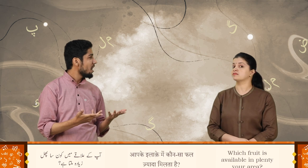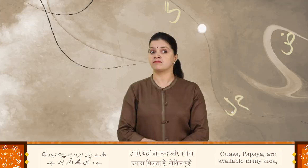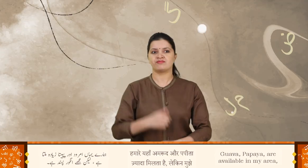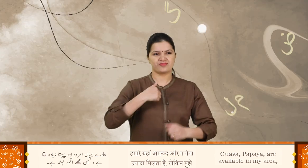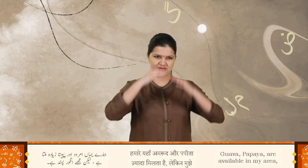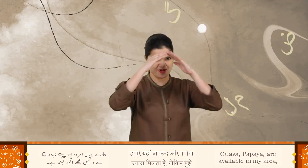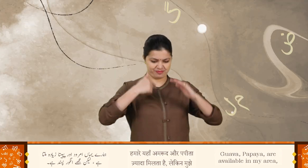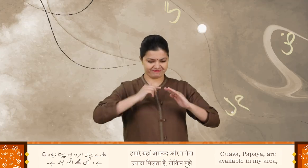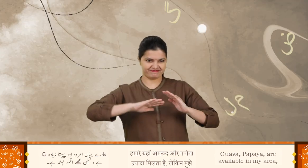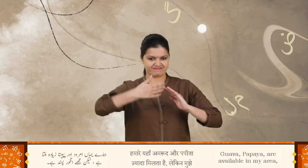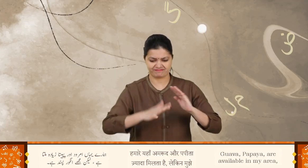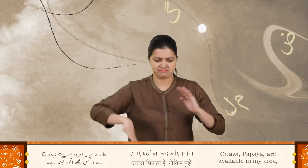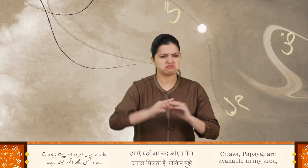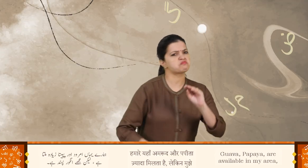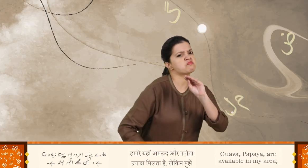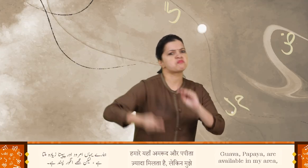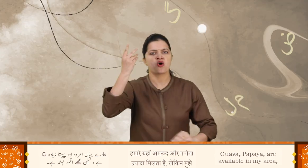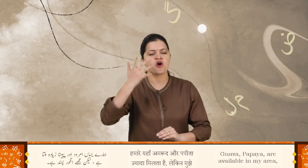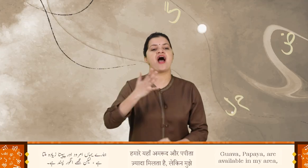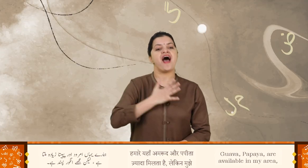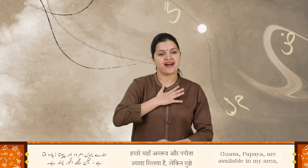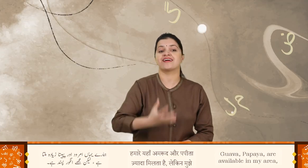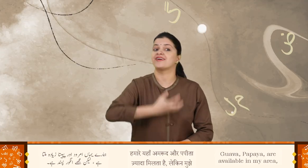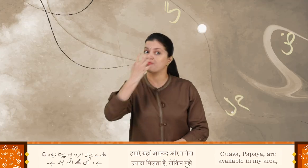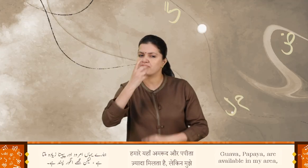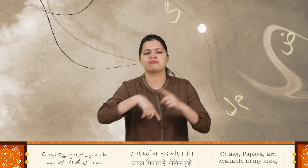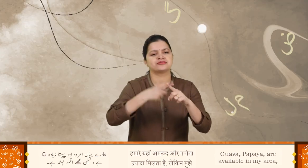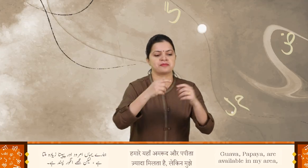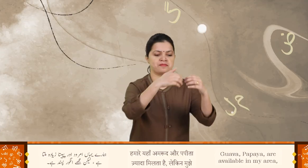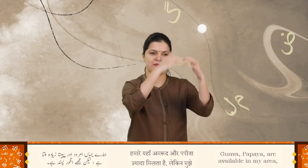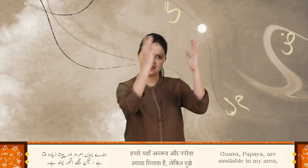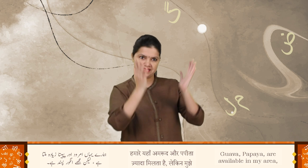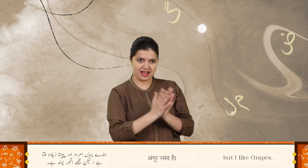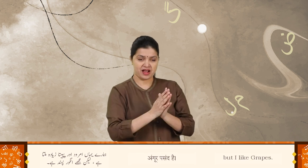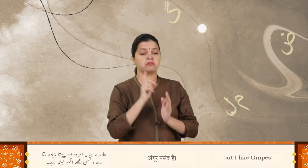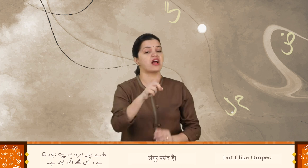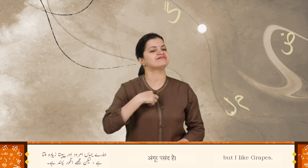ہمارے یہاں امرود اور پپیتہ زیادہ ملتا ہے لیکن مجھے انگور پسند ہے